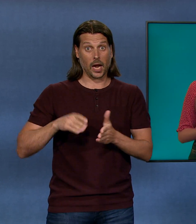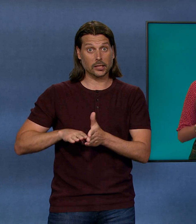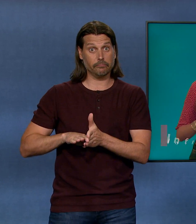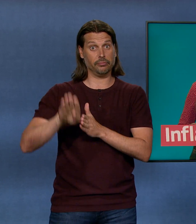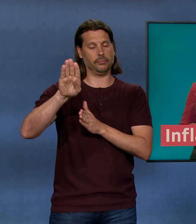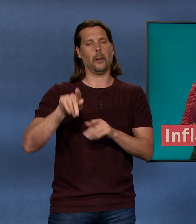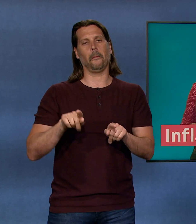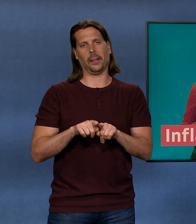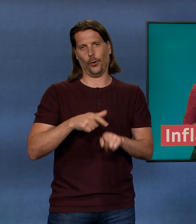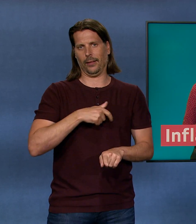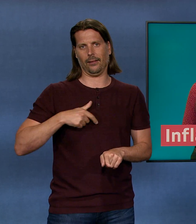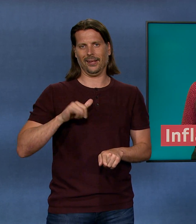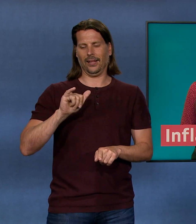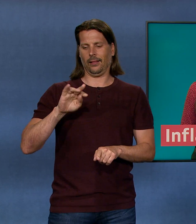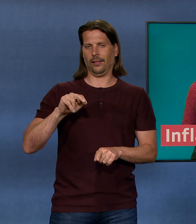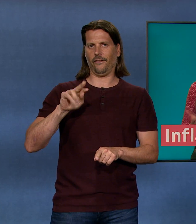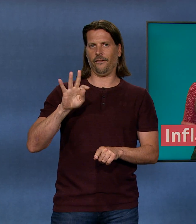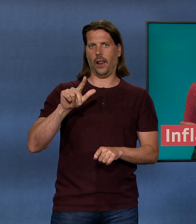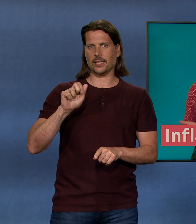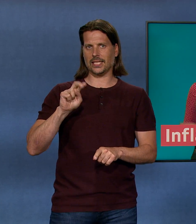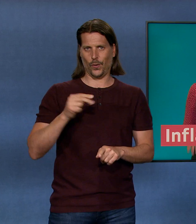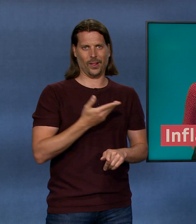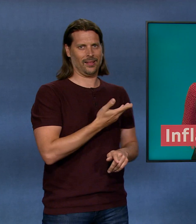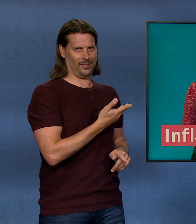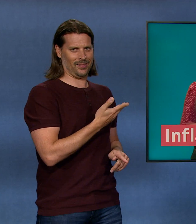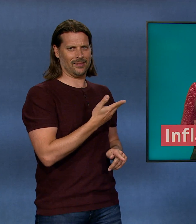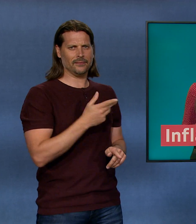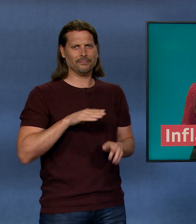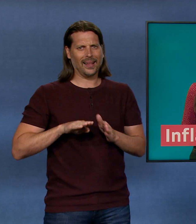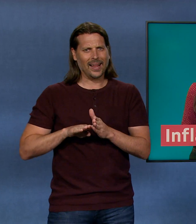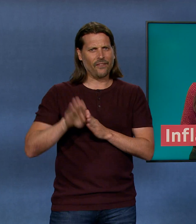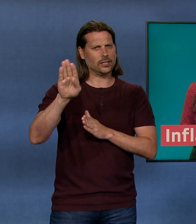sagst du dem Inflation. Und was Inflation genau bedeutet, das erklären wir dir jetzt.